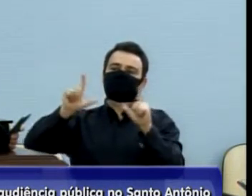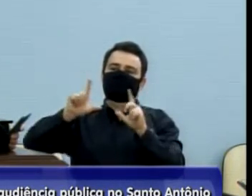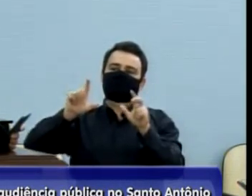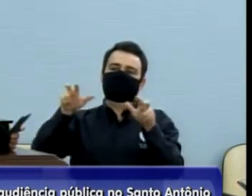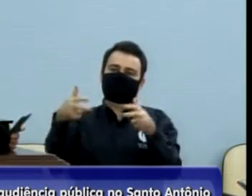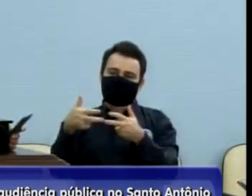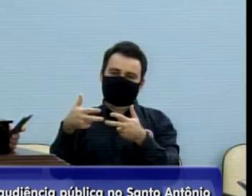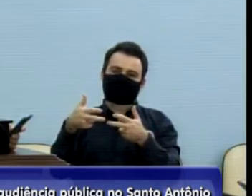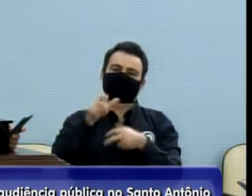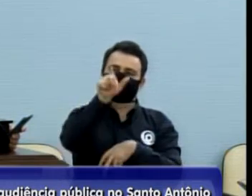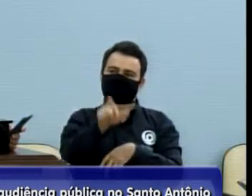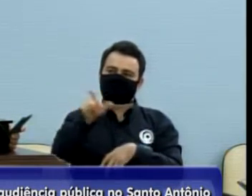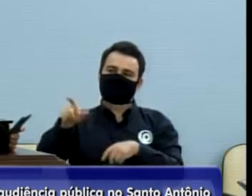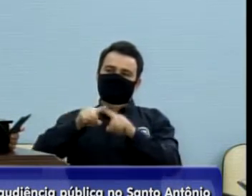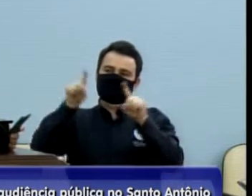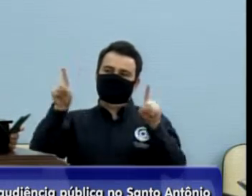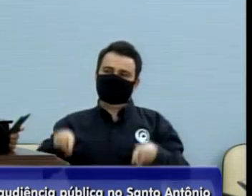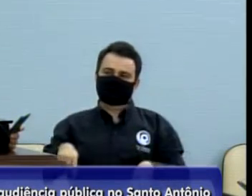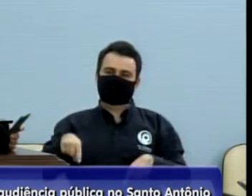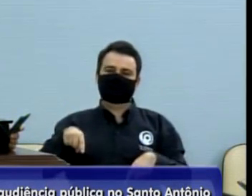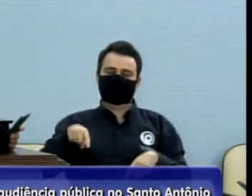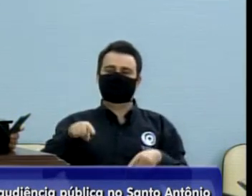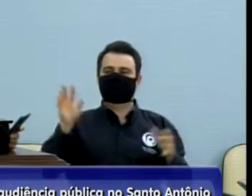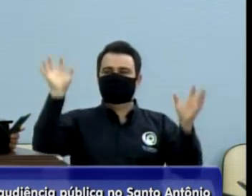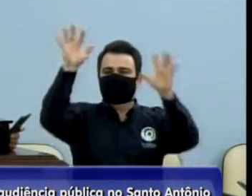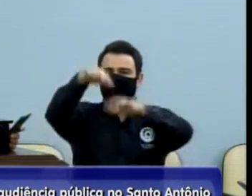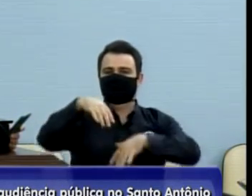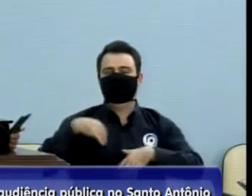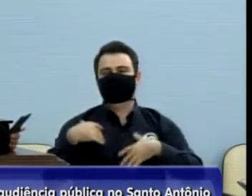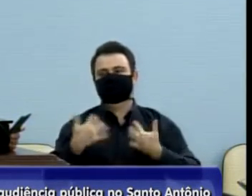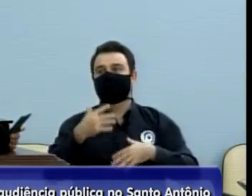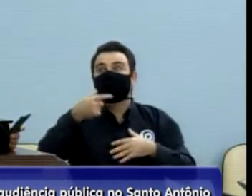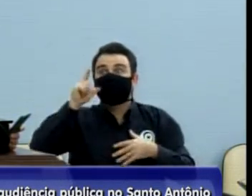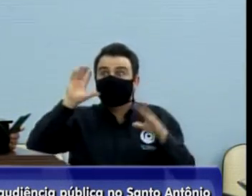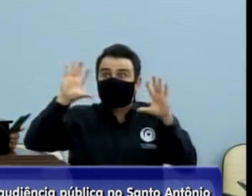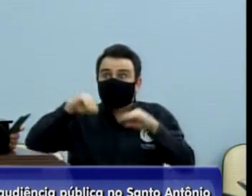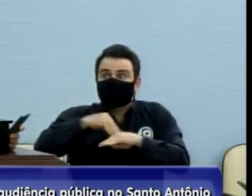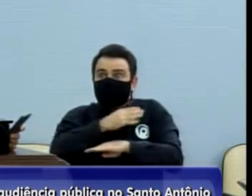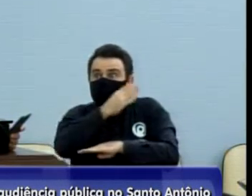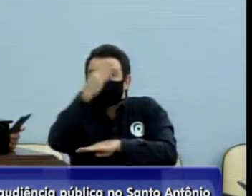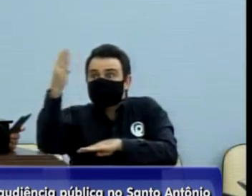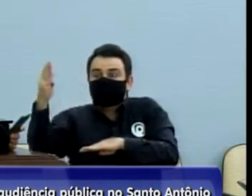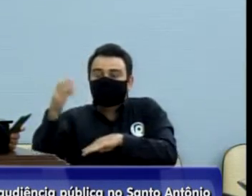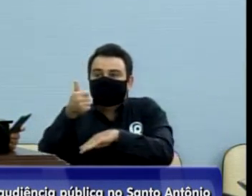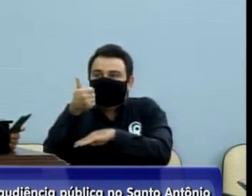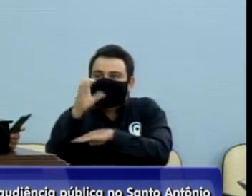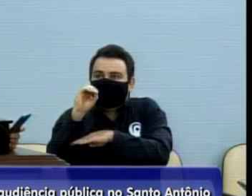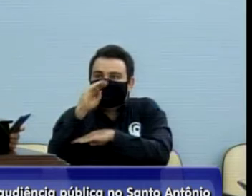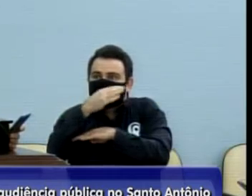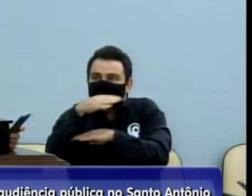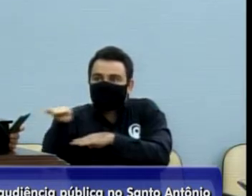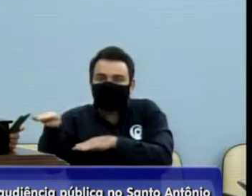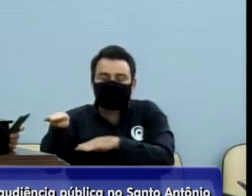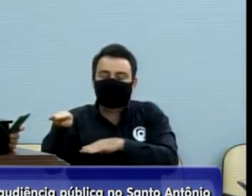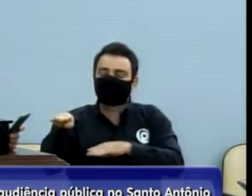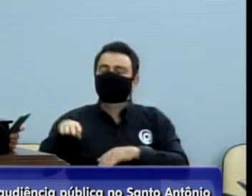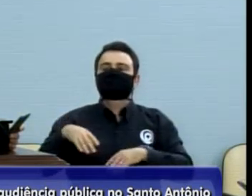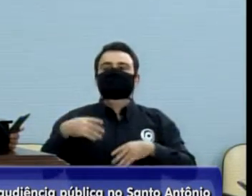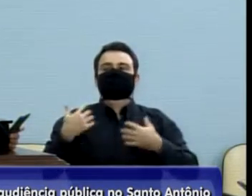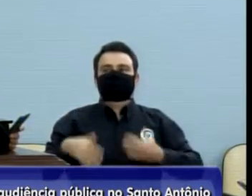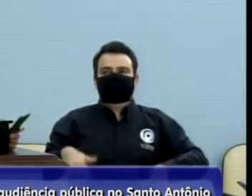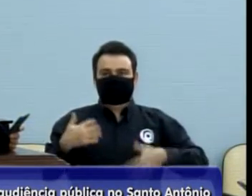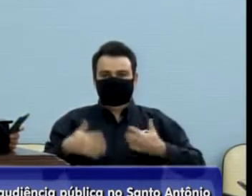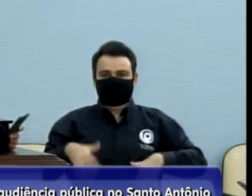saímos de lá quase 10h30 da noite, mas é muito gratificante, é algo assim,